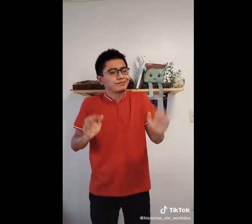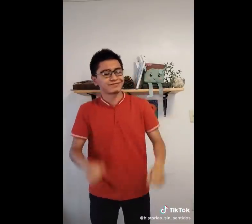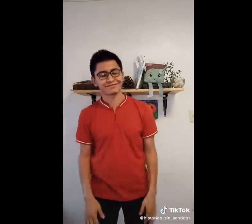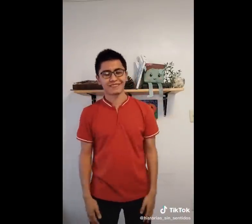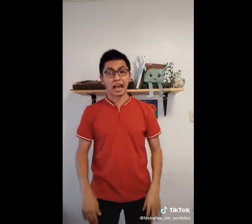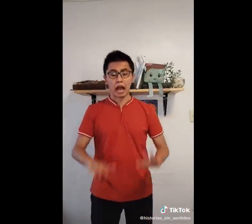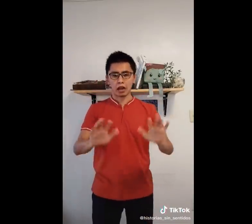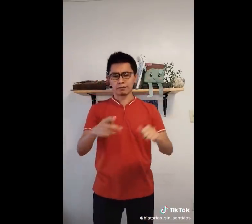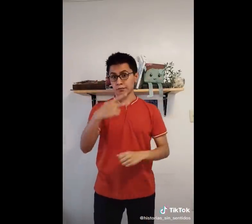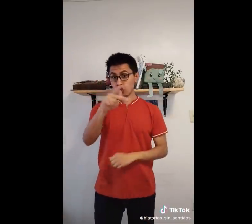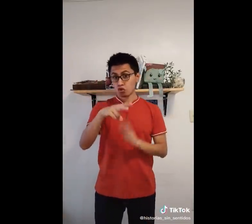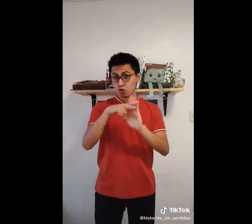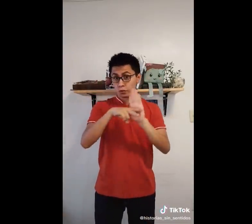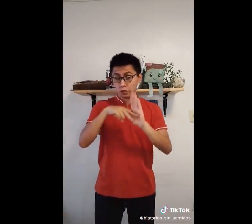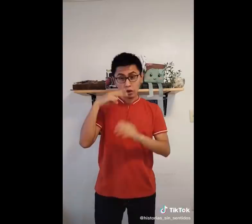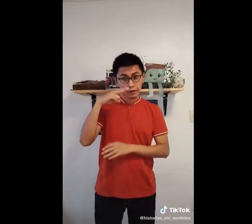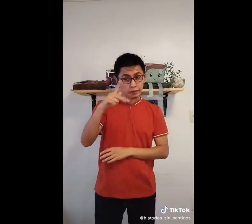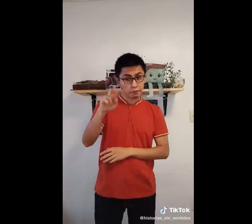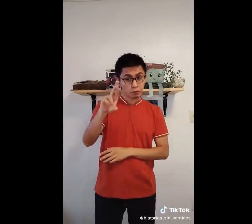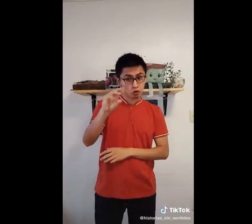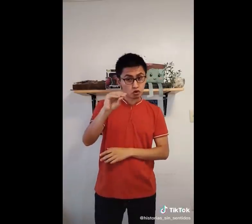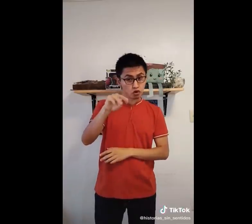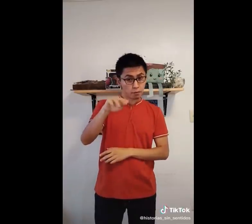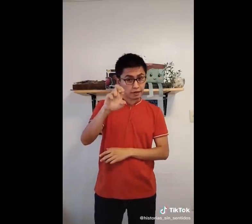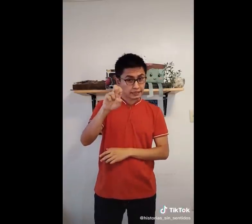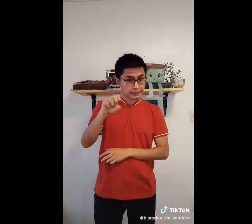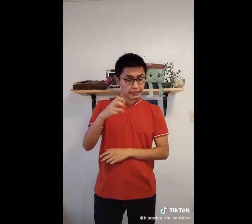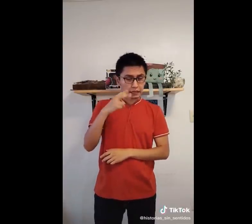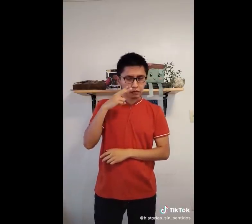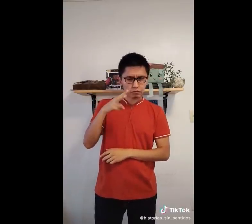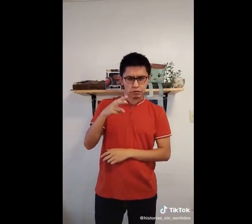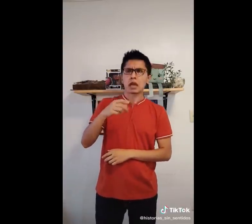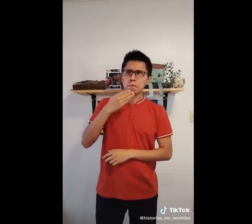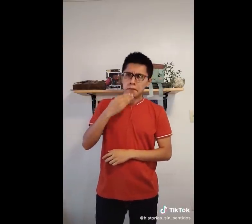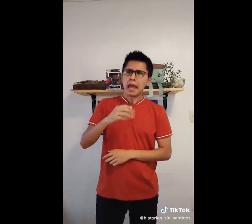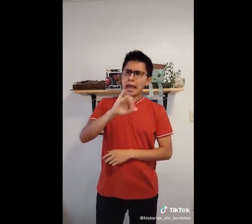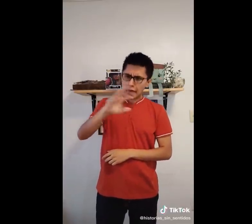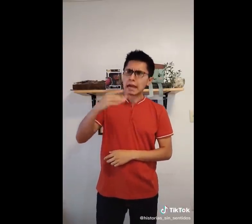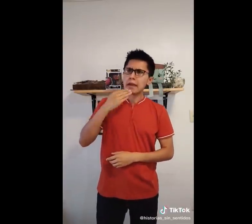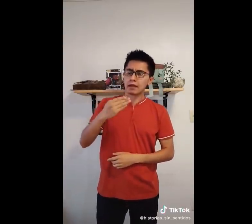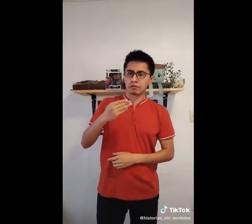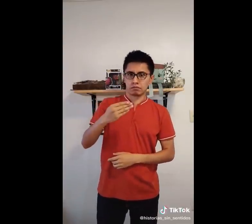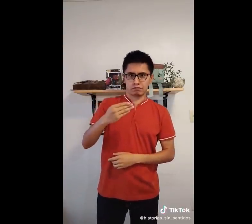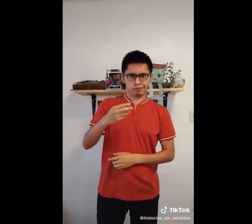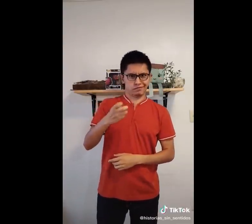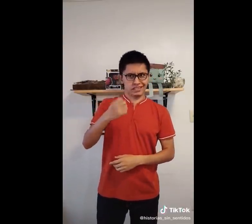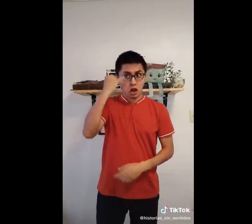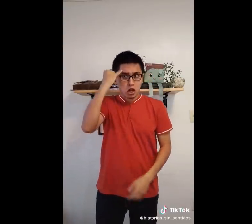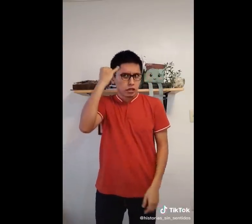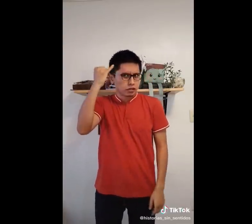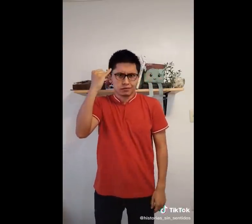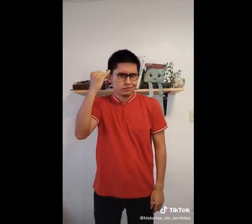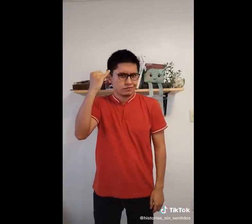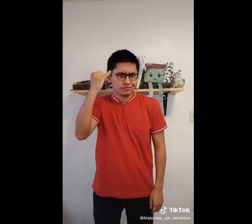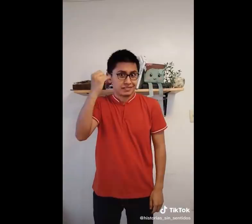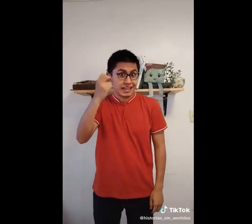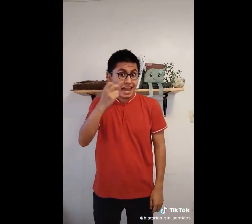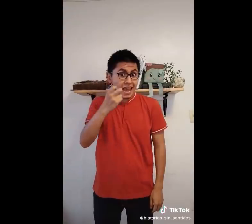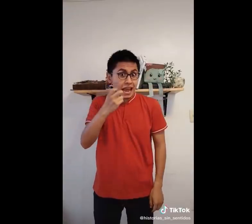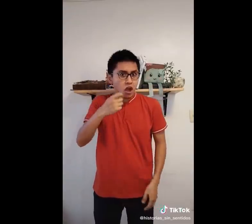Ahora, en tu video dices que esa es la forma correcta de decir los pronombres, mas no estás dando una propuesta. Eso es